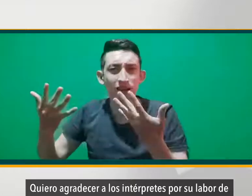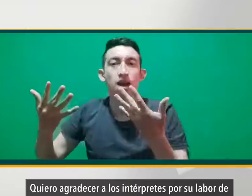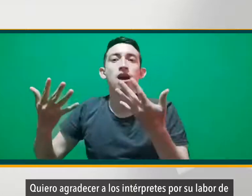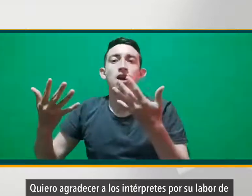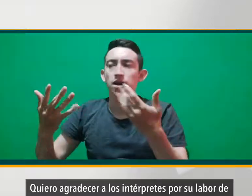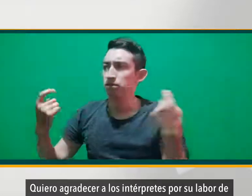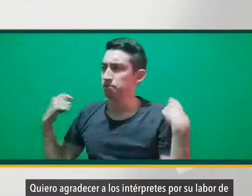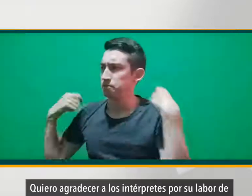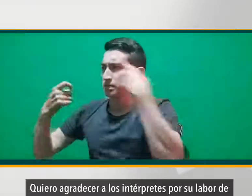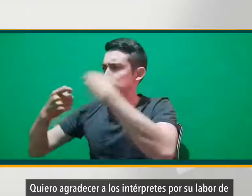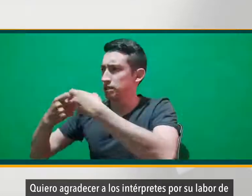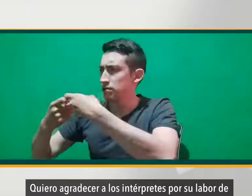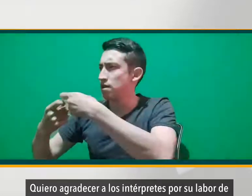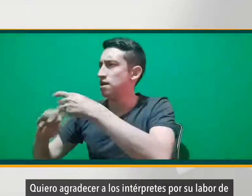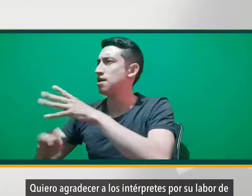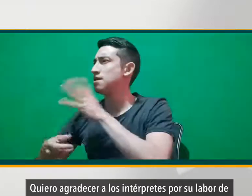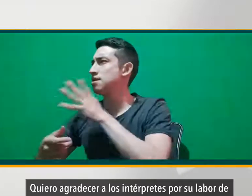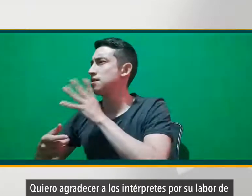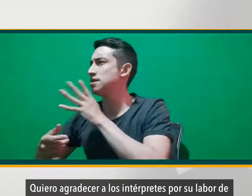escrito